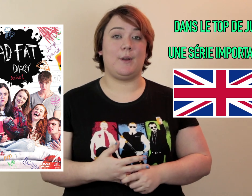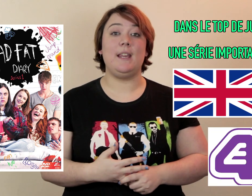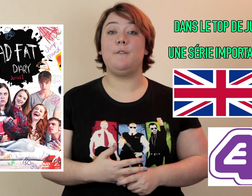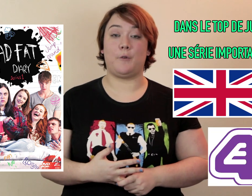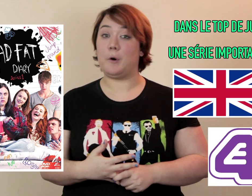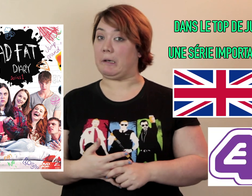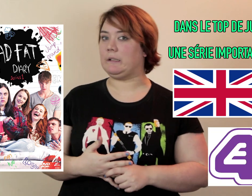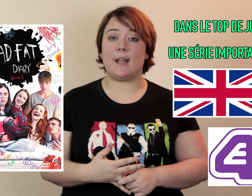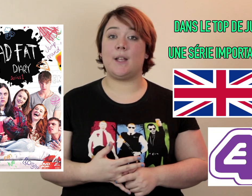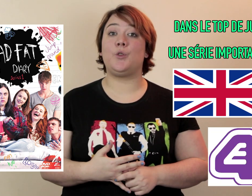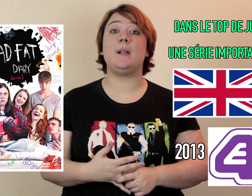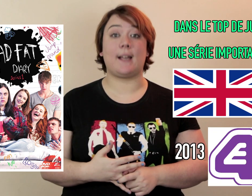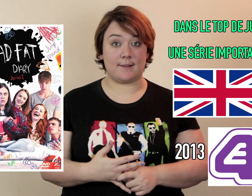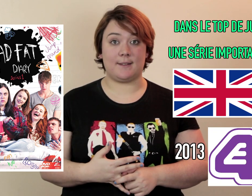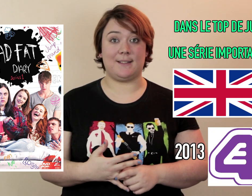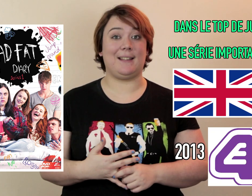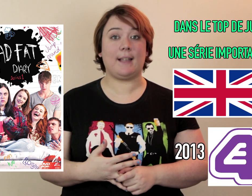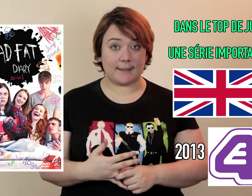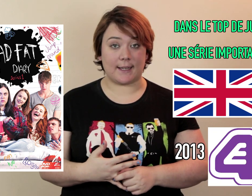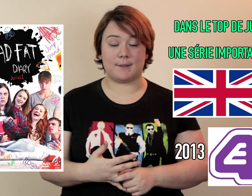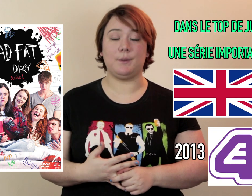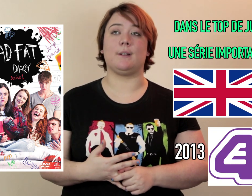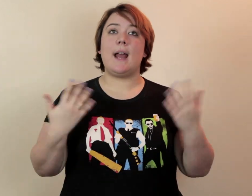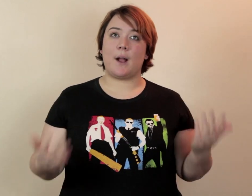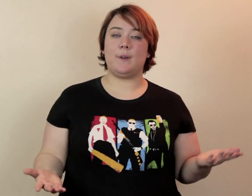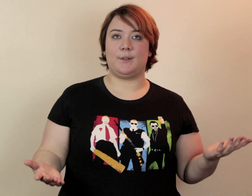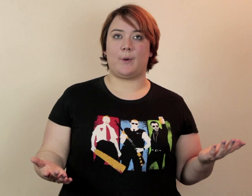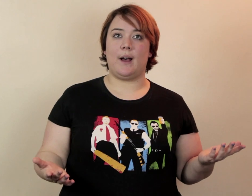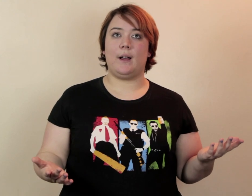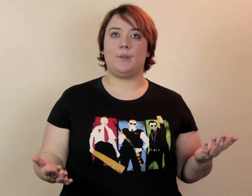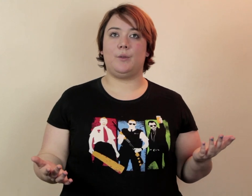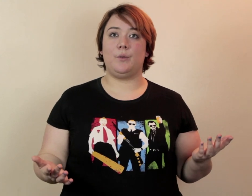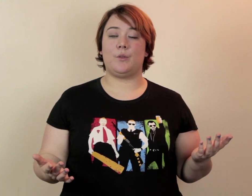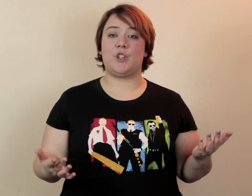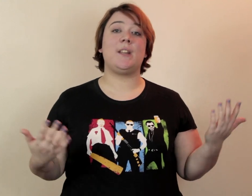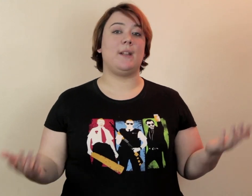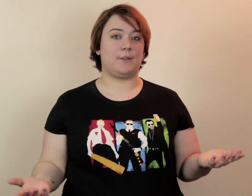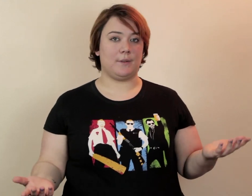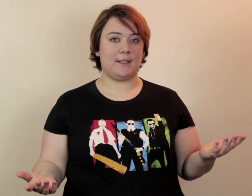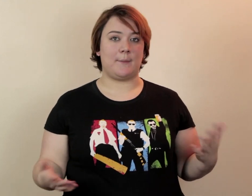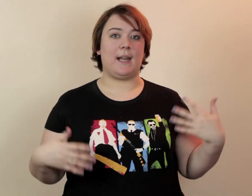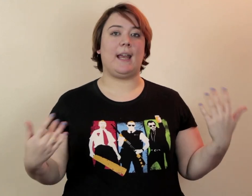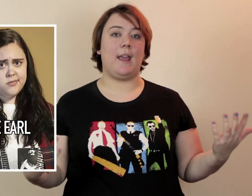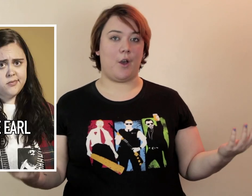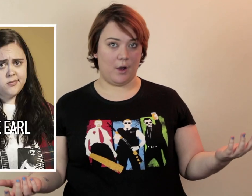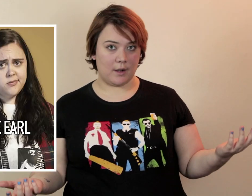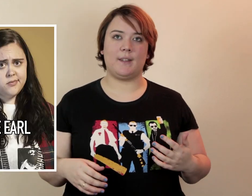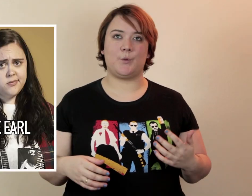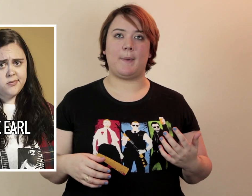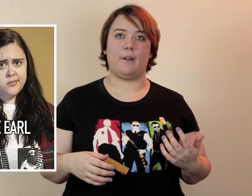E4 Elle date de 2013 C'est une série très très récente Et elle raconte l'histoire d'une jeune adolescente Qui s'appelle Ray Earl Qui est jouée par